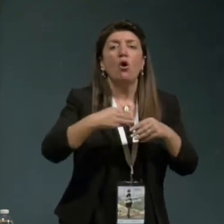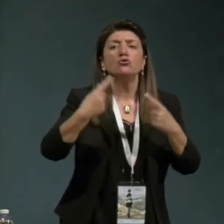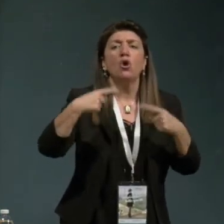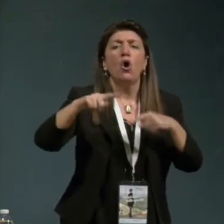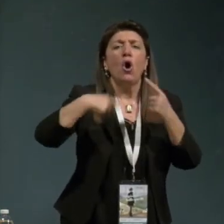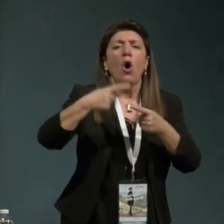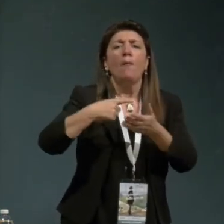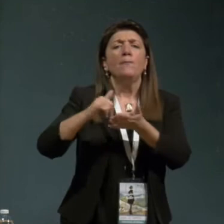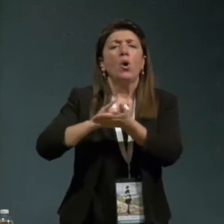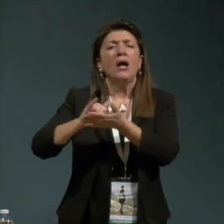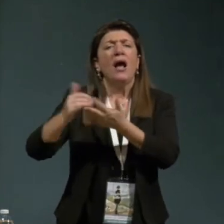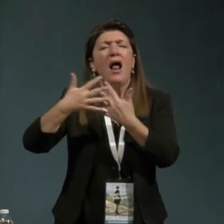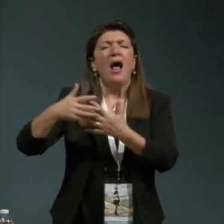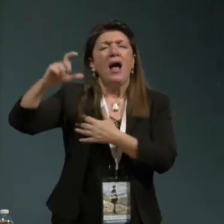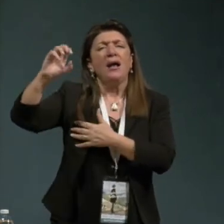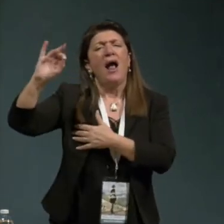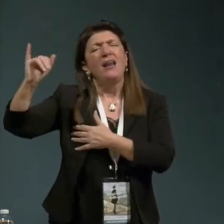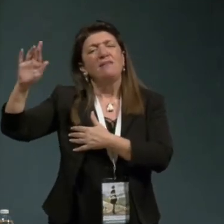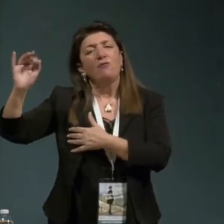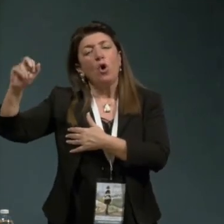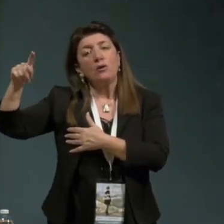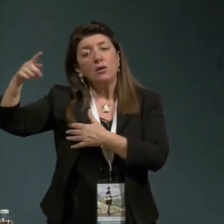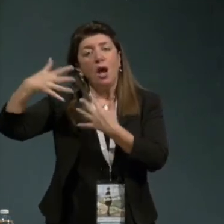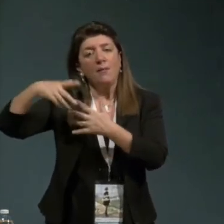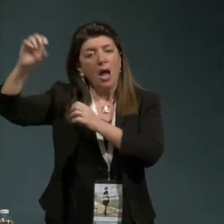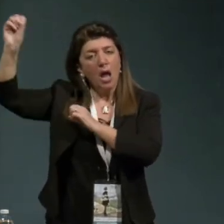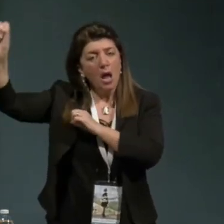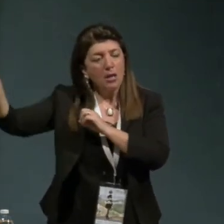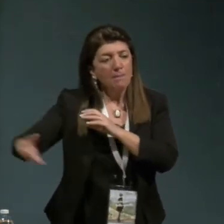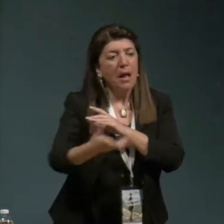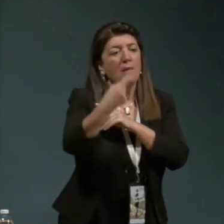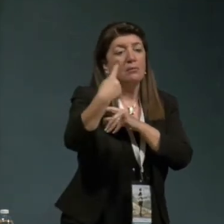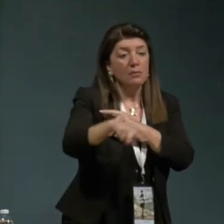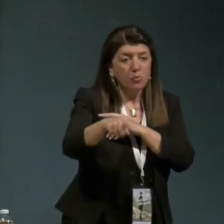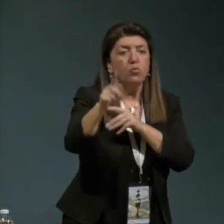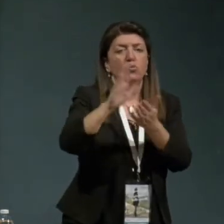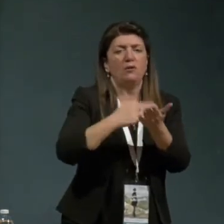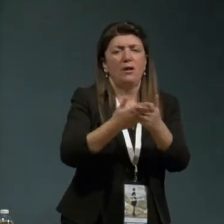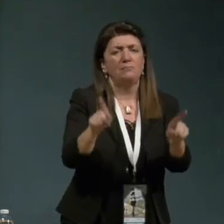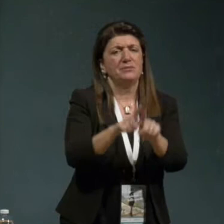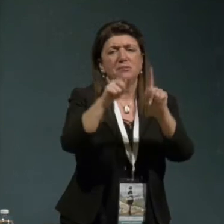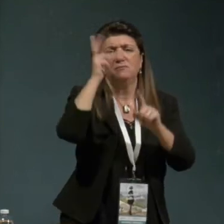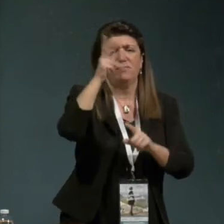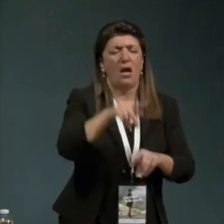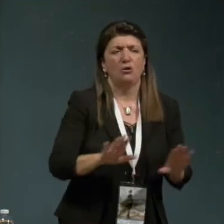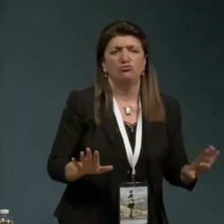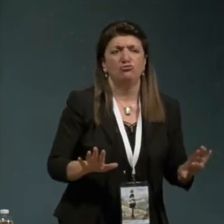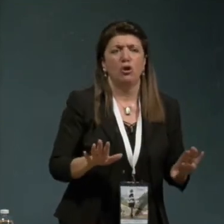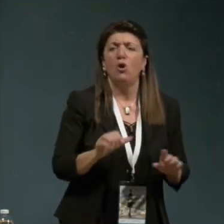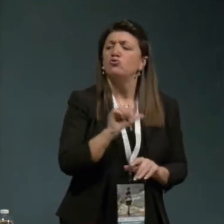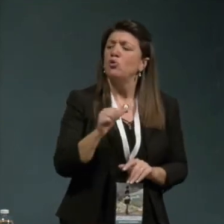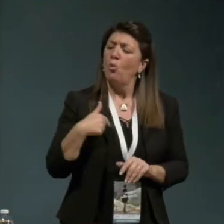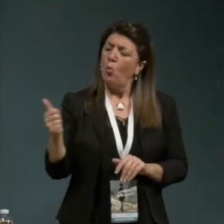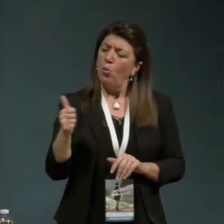e che vale anche per la Francia era che non unicamente